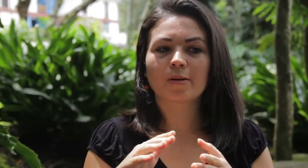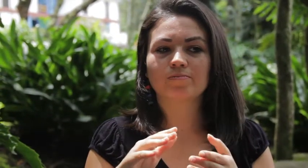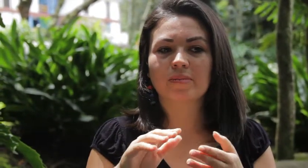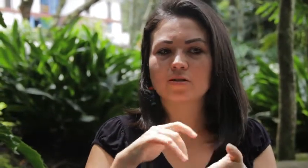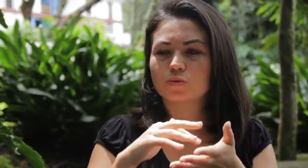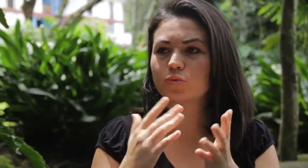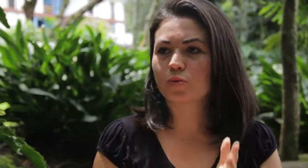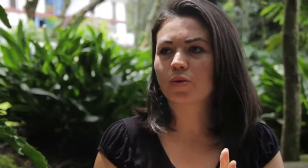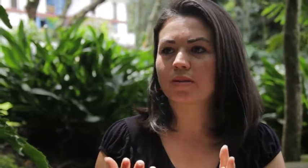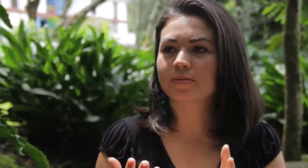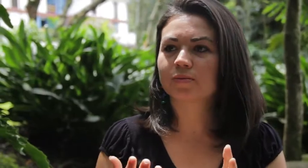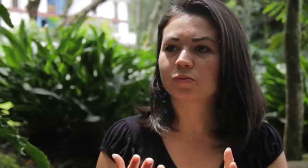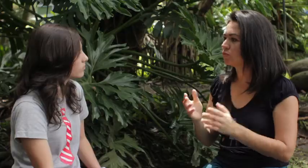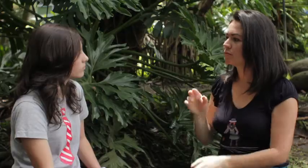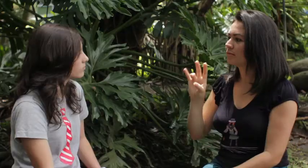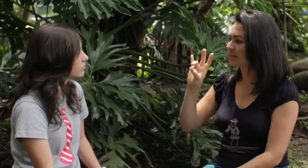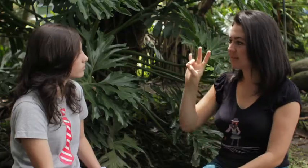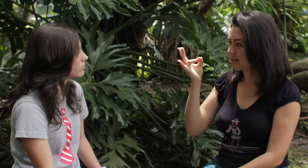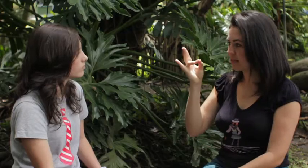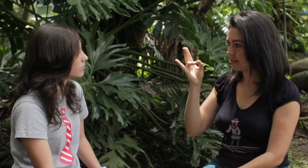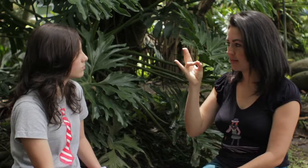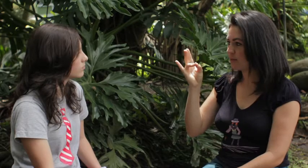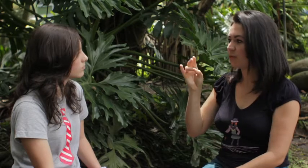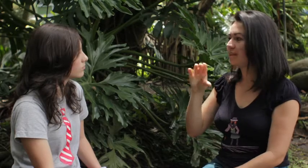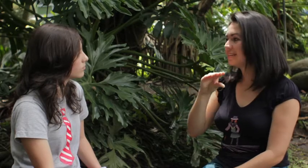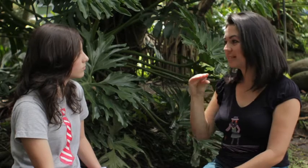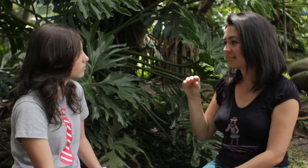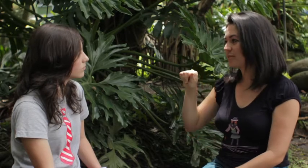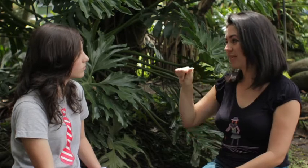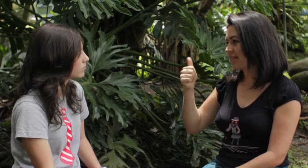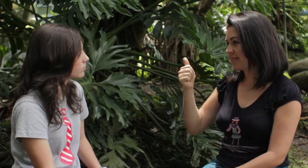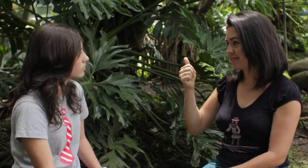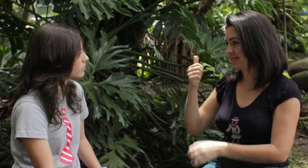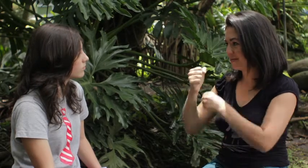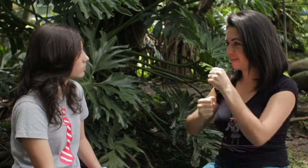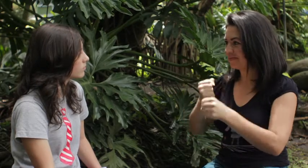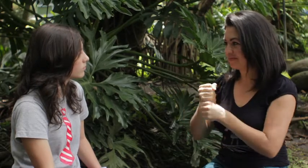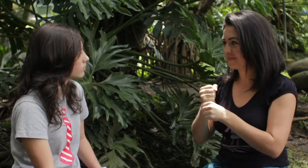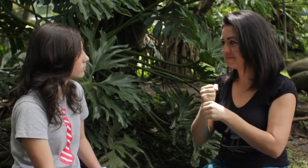En ese espacio hay estudiantes de séptimo y de décimo año